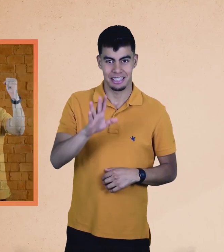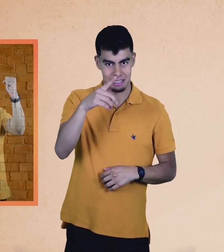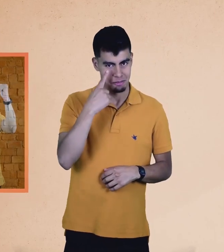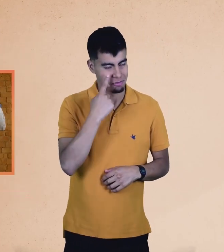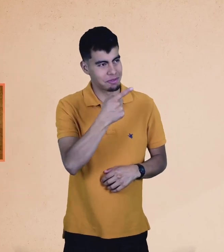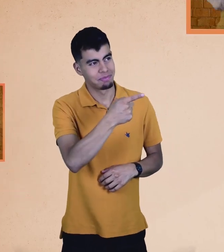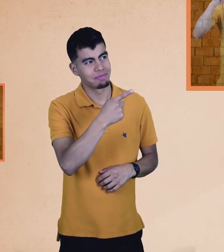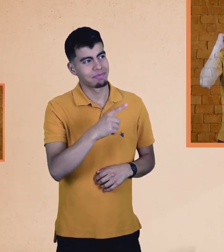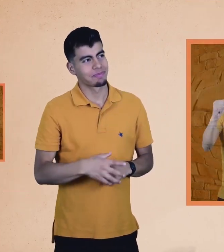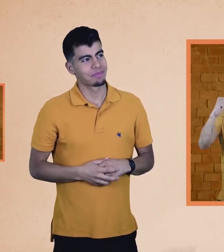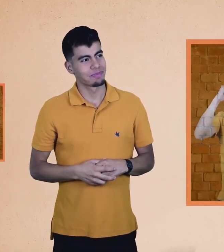Ahora miren esta.